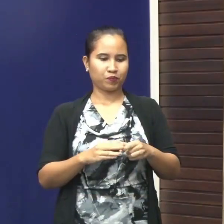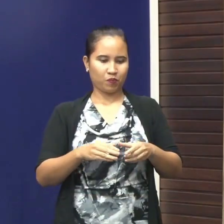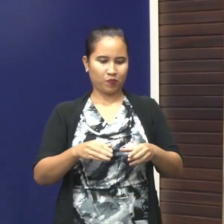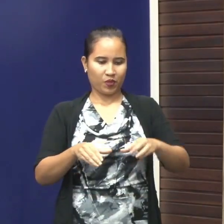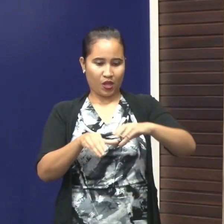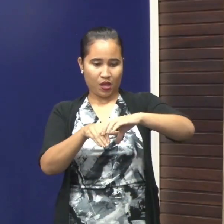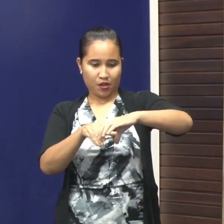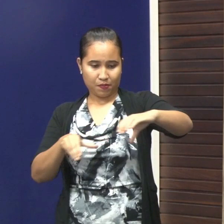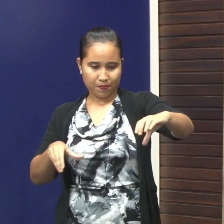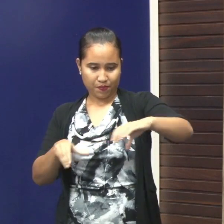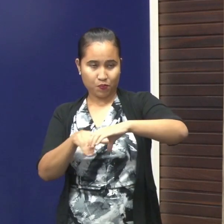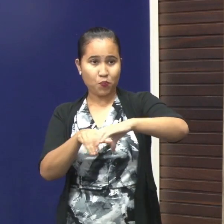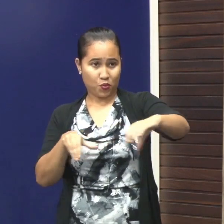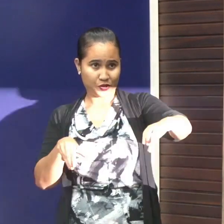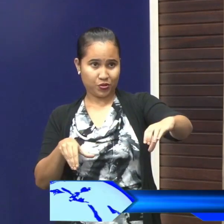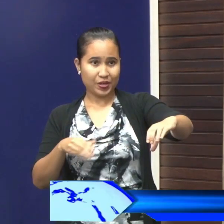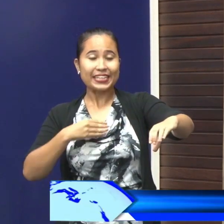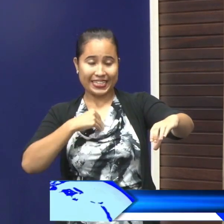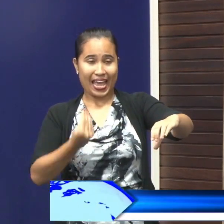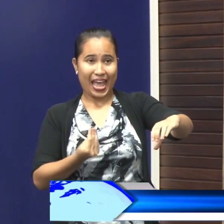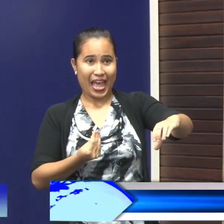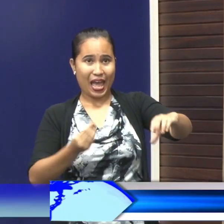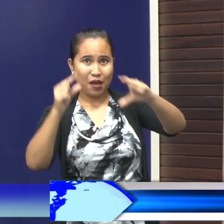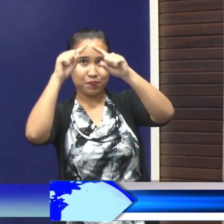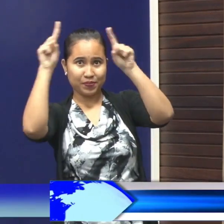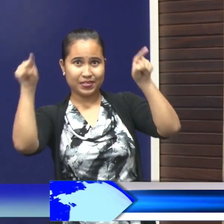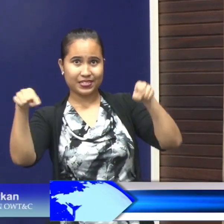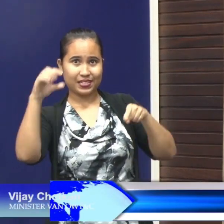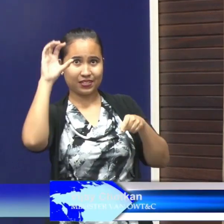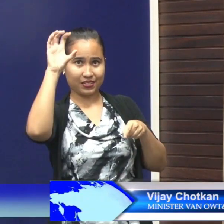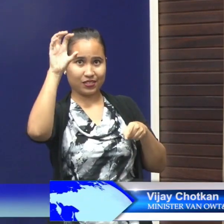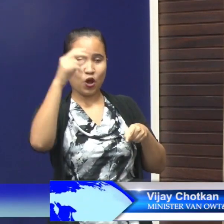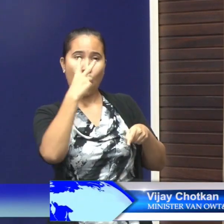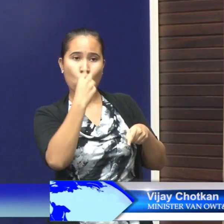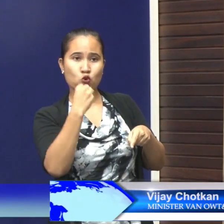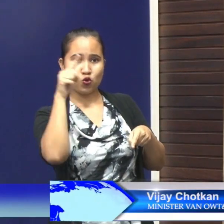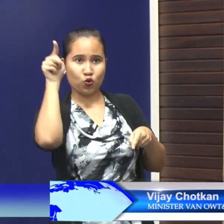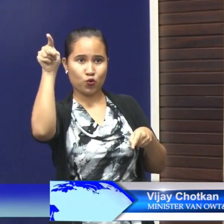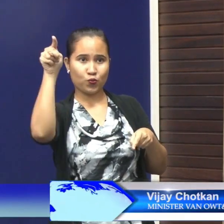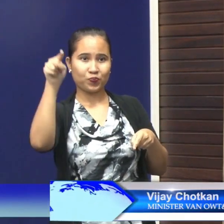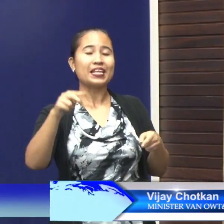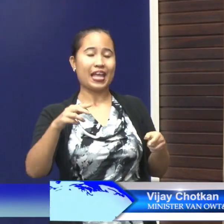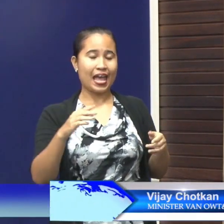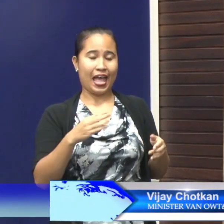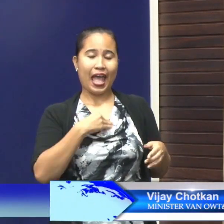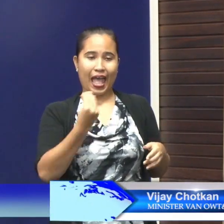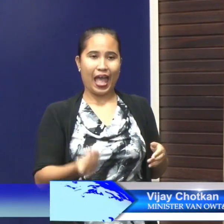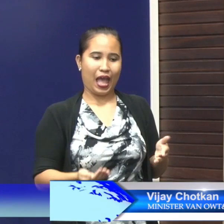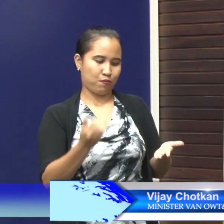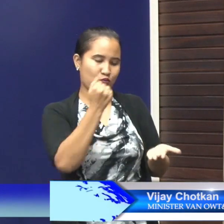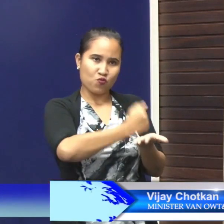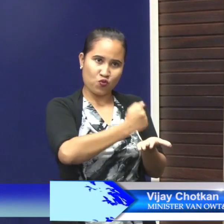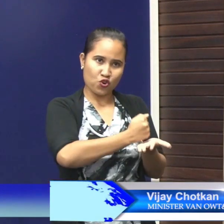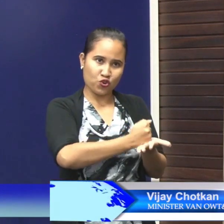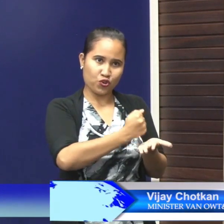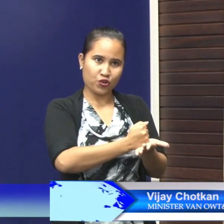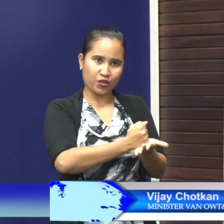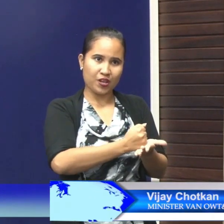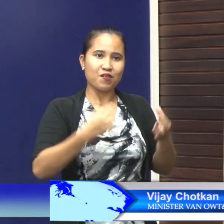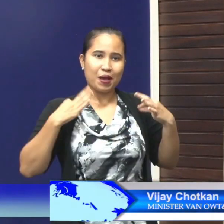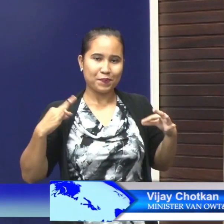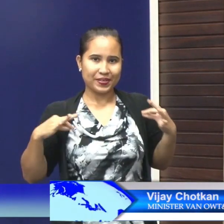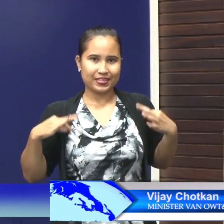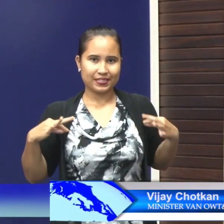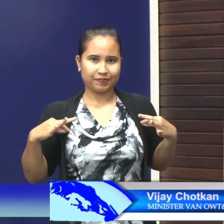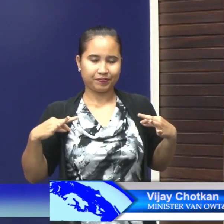WTC-sticker hebben wil zeggen dus dat ze vergunning hebben van het ministerie van Openbare Werken. En